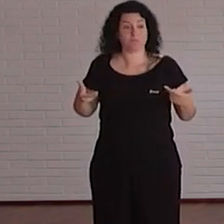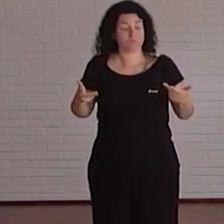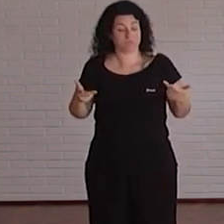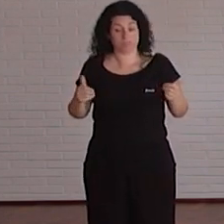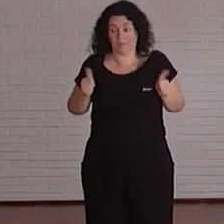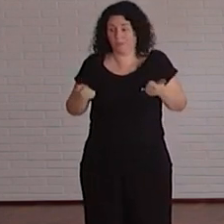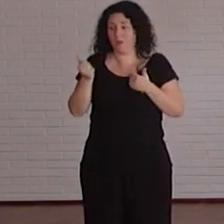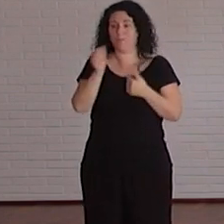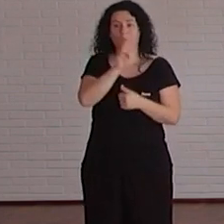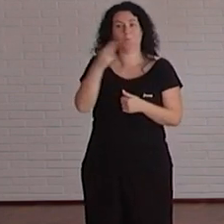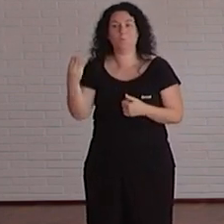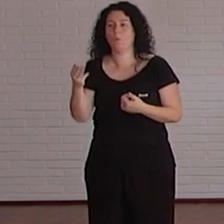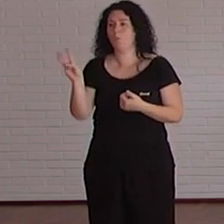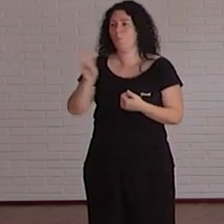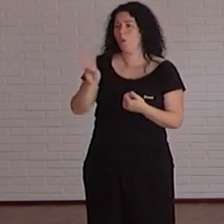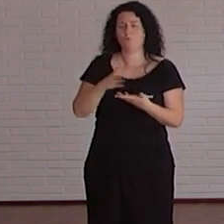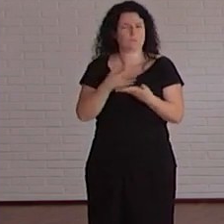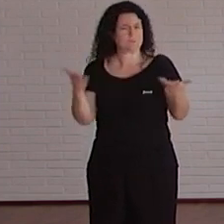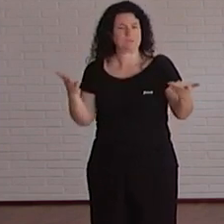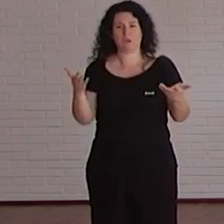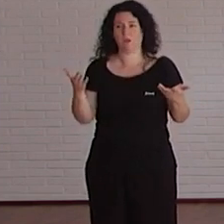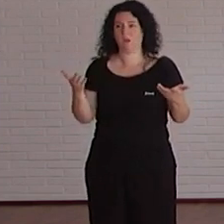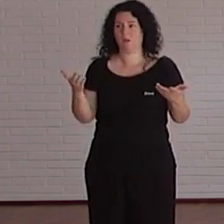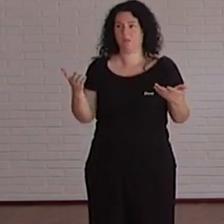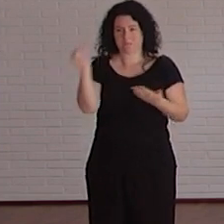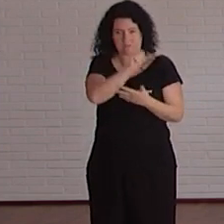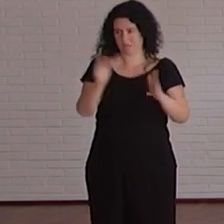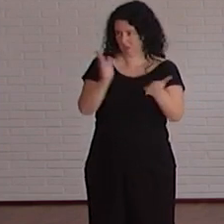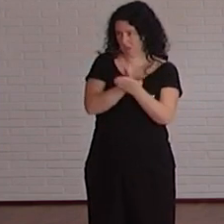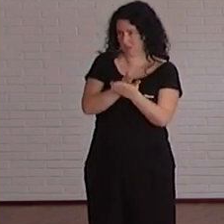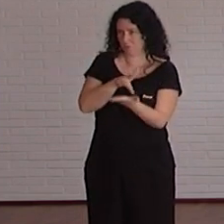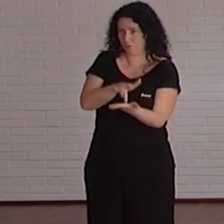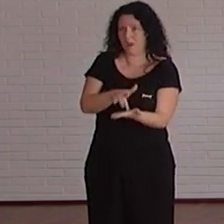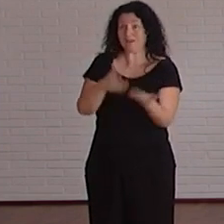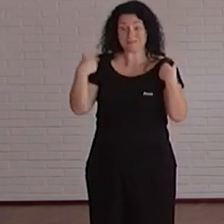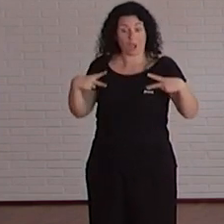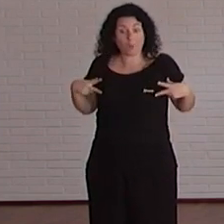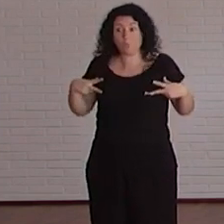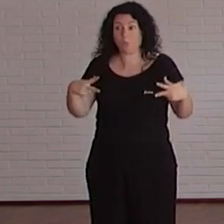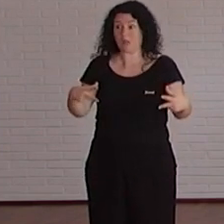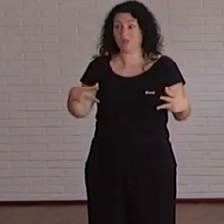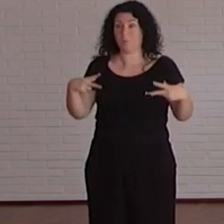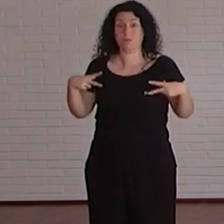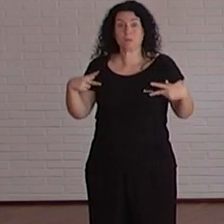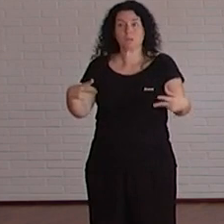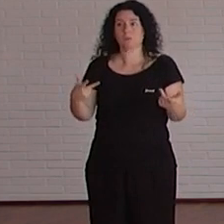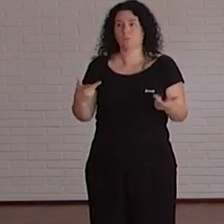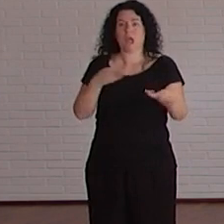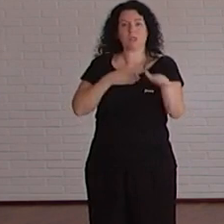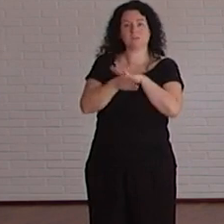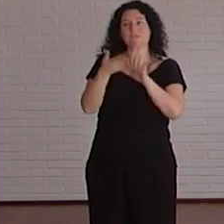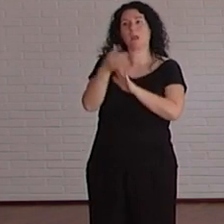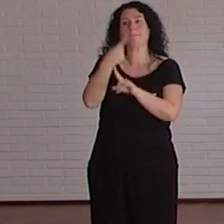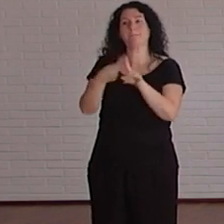que por ejemplo un PowerPoint un documento de Word para esa semana de clase y lo haces accesible que igual puede ser media hora más igual